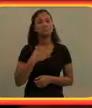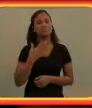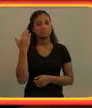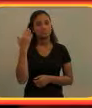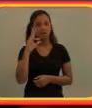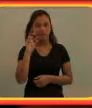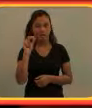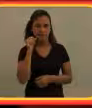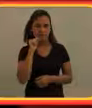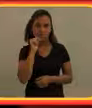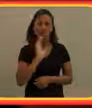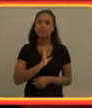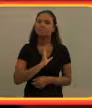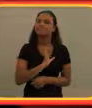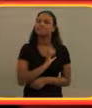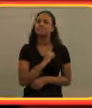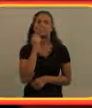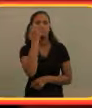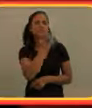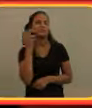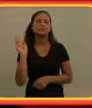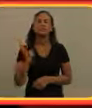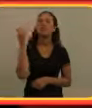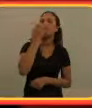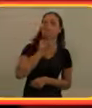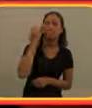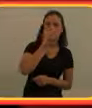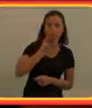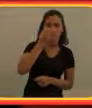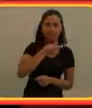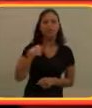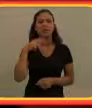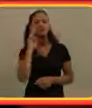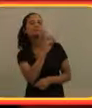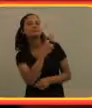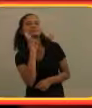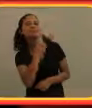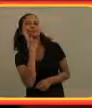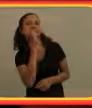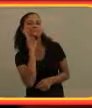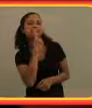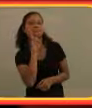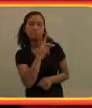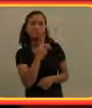Minha avó amava música e cantar. Eu observava e eu disse a ela, eu posso ler os seus lábios.